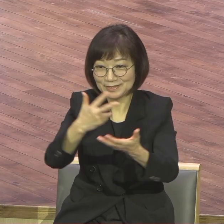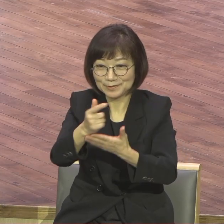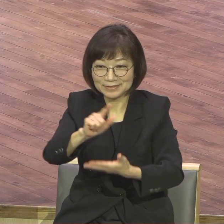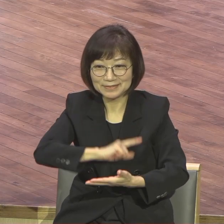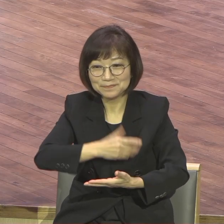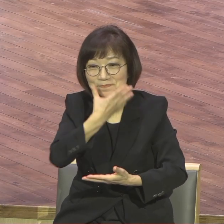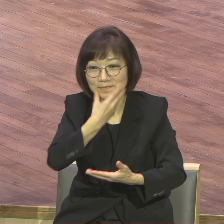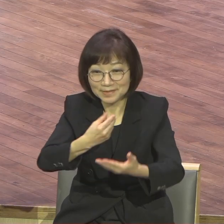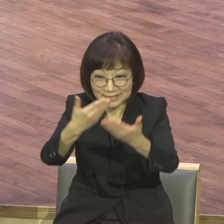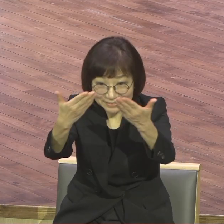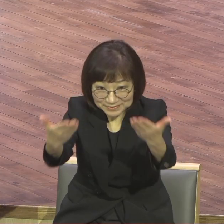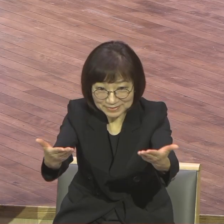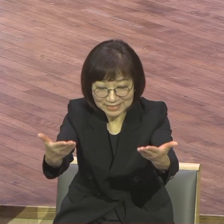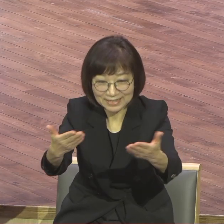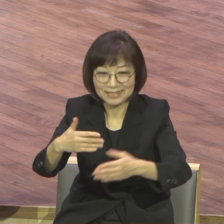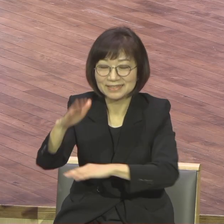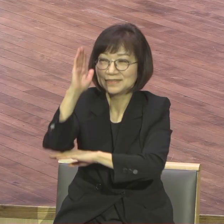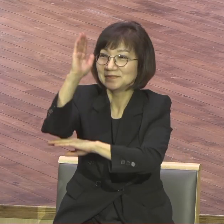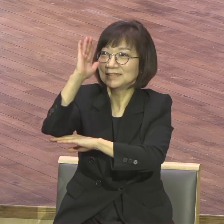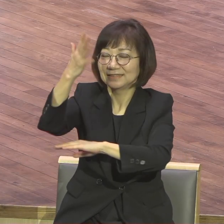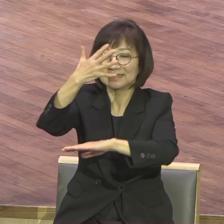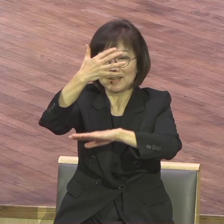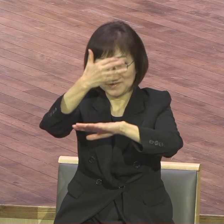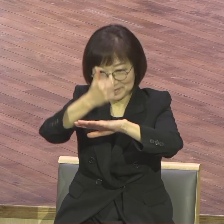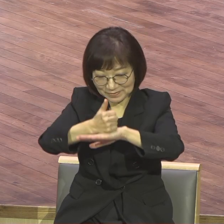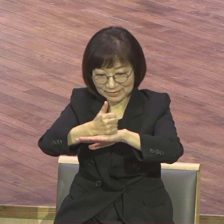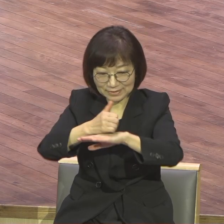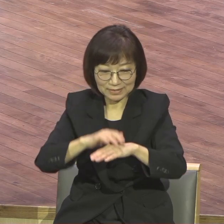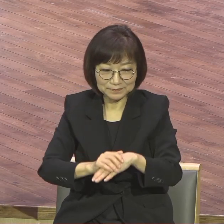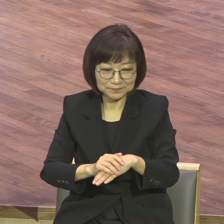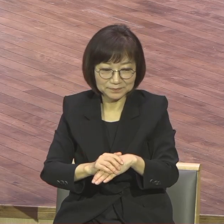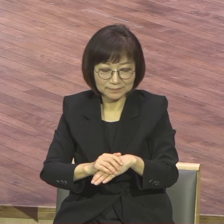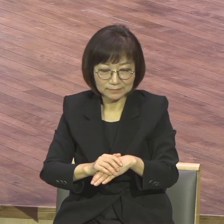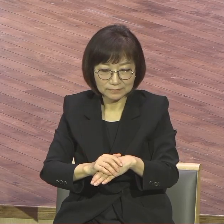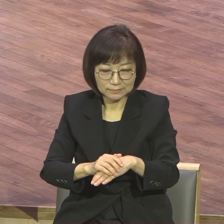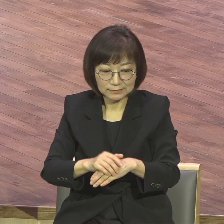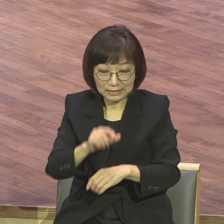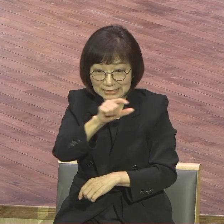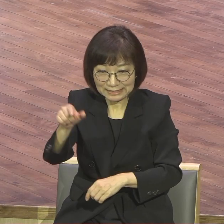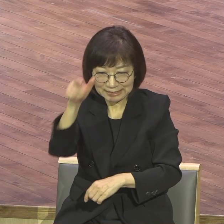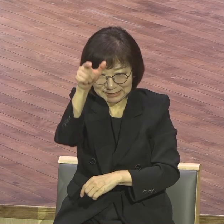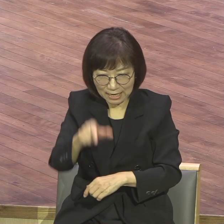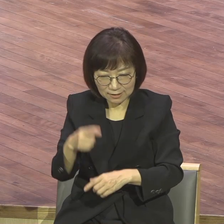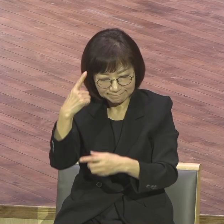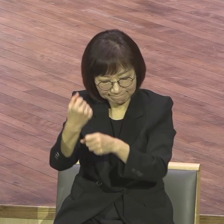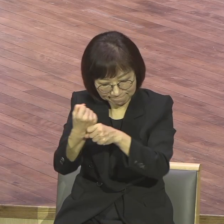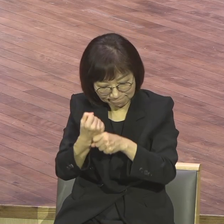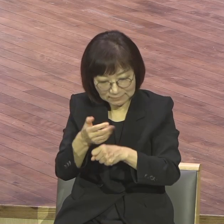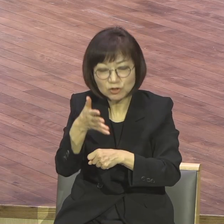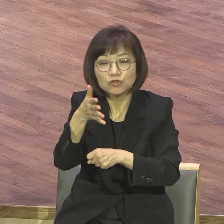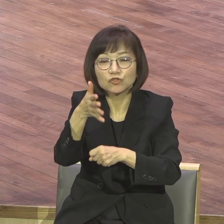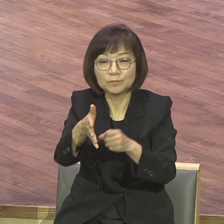결론입니다 유명한 영성신학자 요진 피터슨 이란 분이